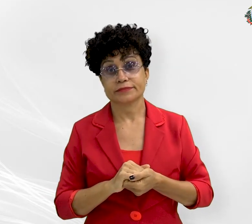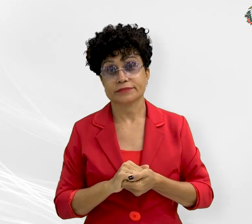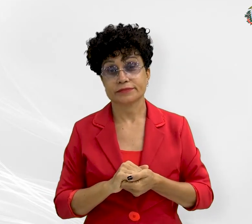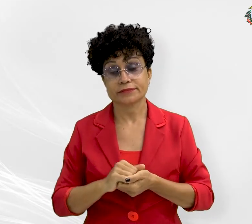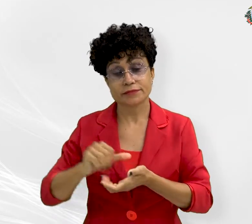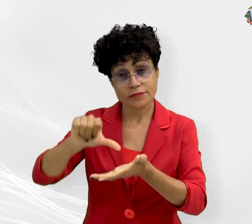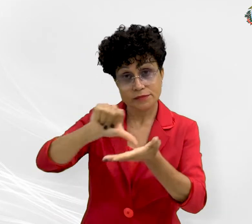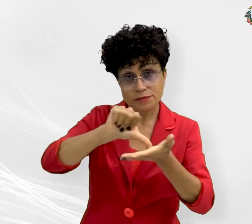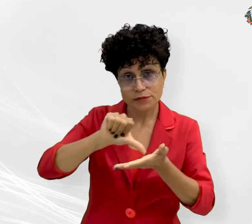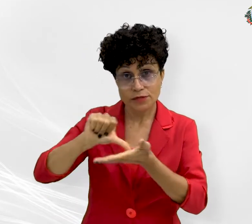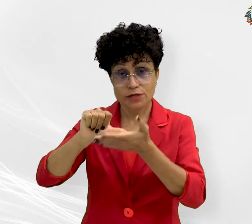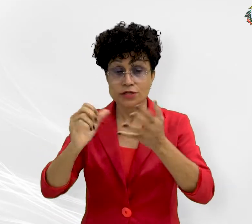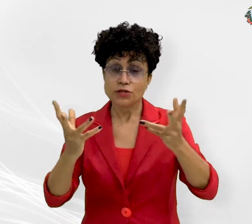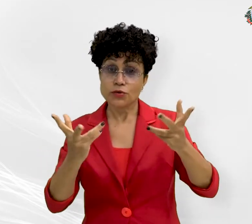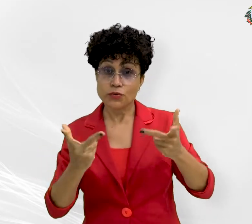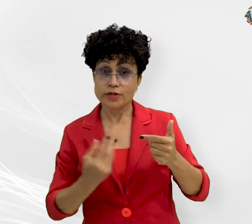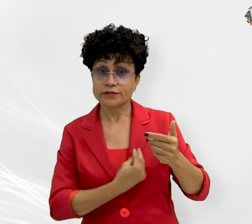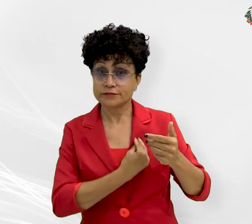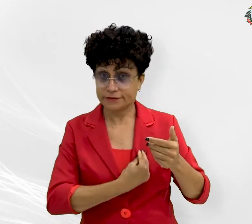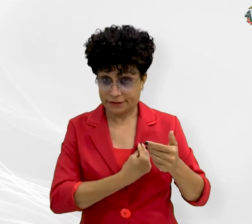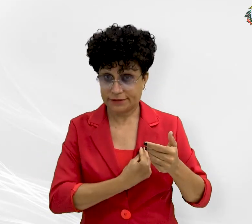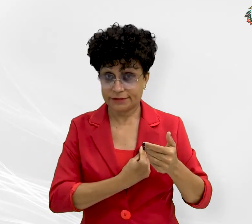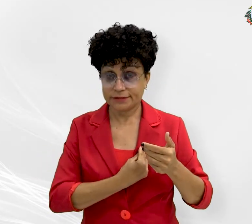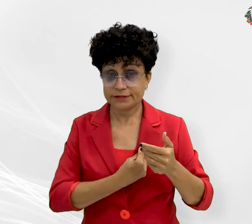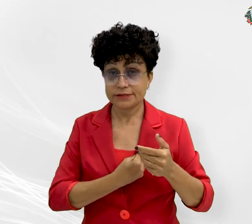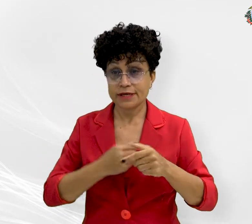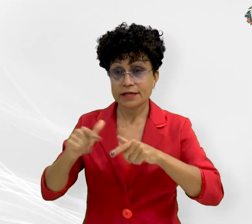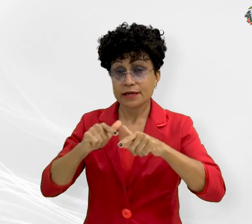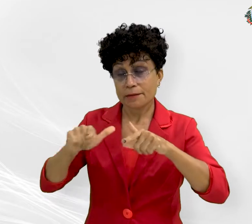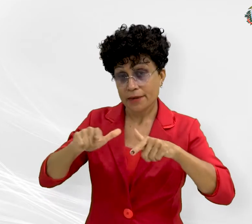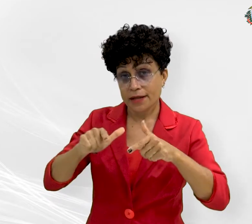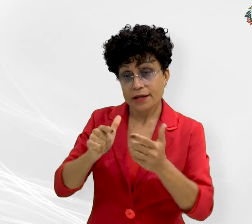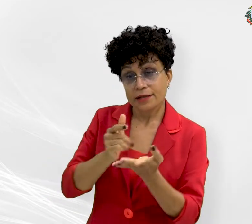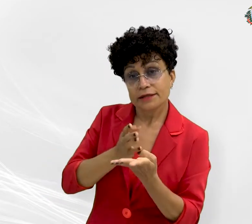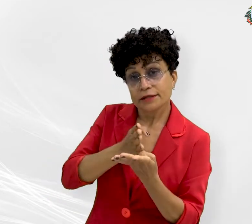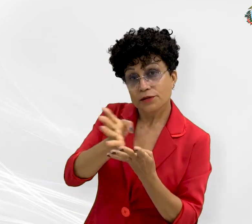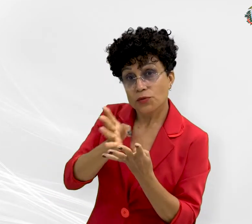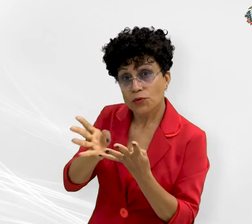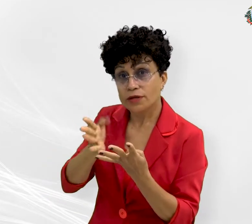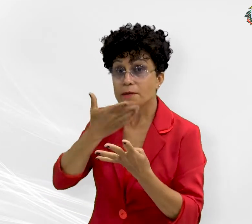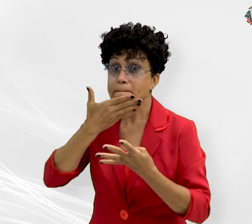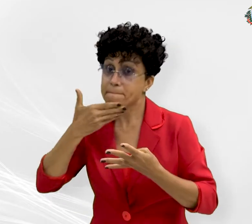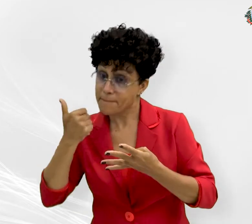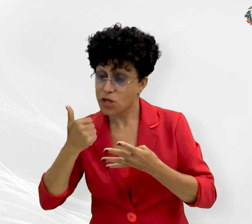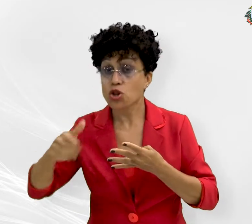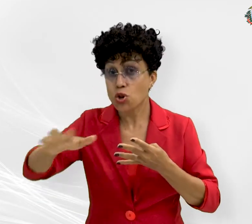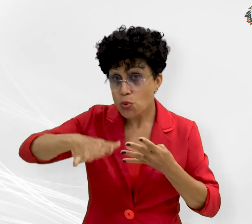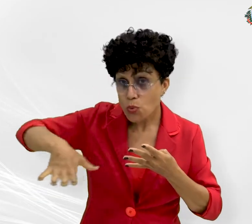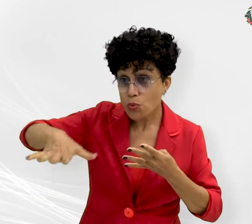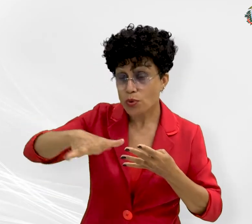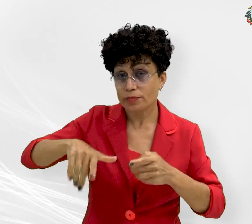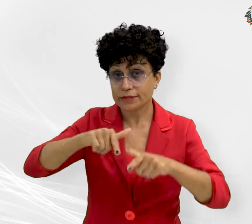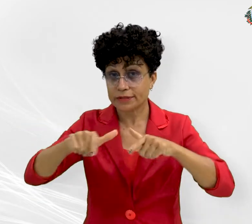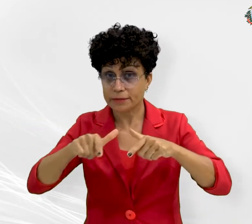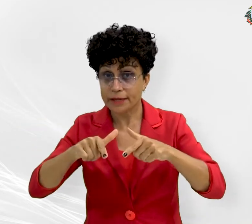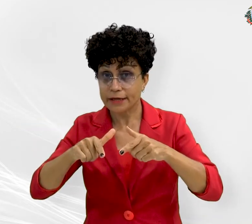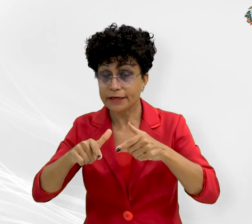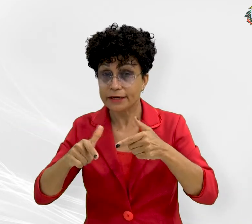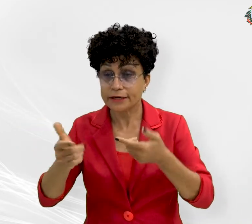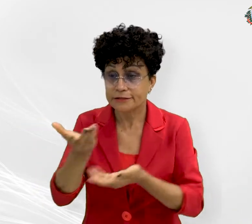O Núcleo de Qualidade de Vida no Trabalho, segundo ela, atua em quatro frentes, melhorias no ambiente de trabalho, integração,